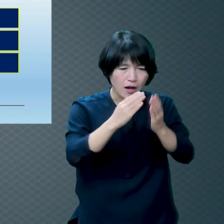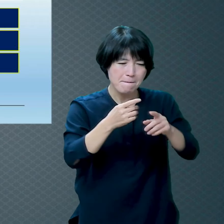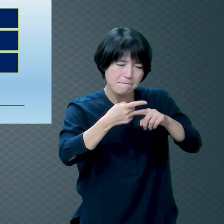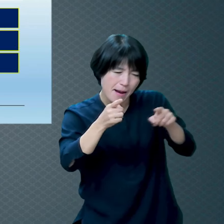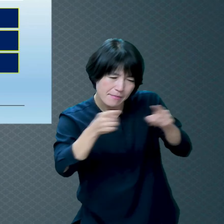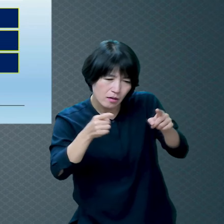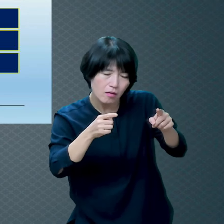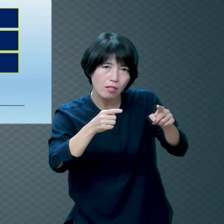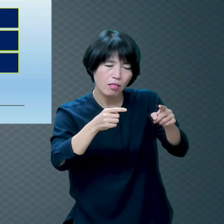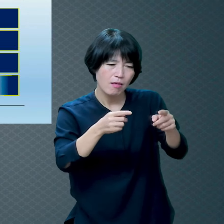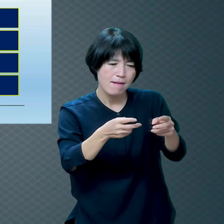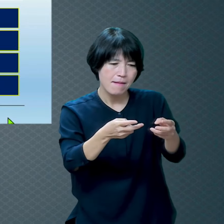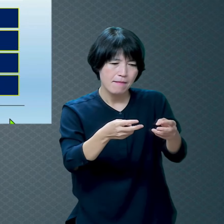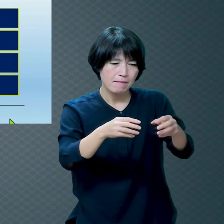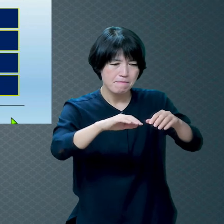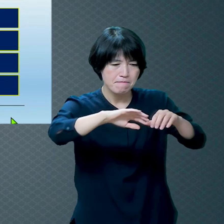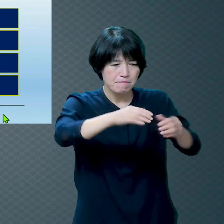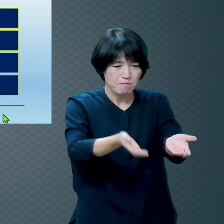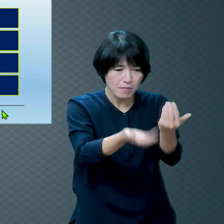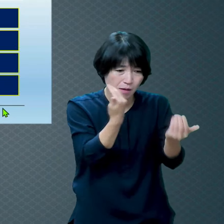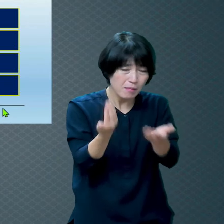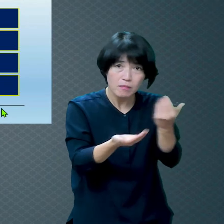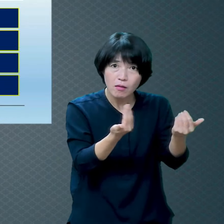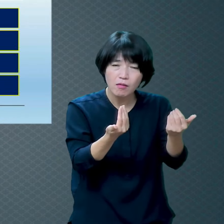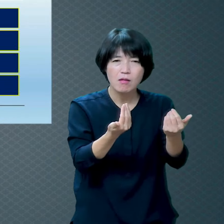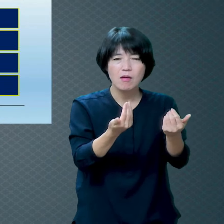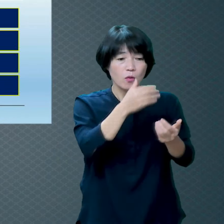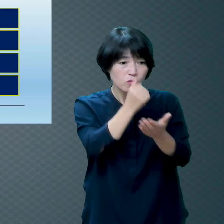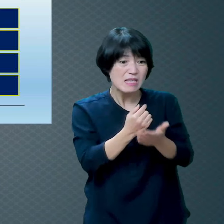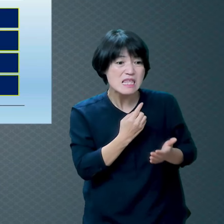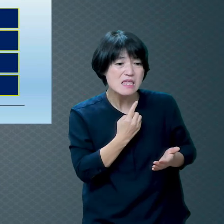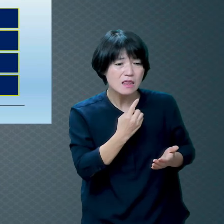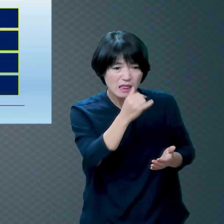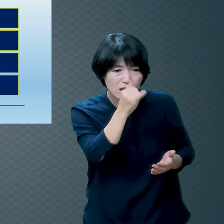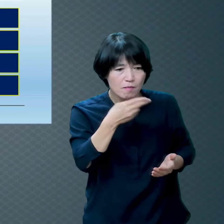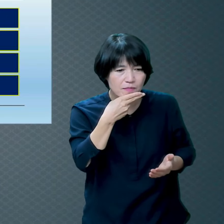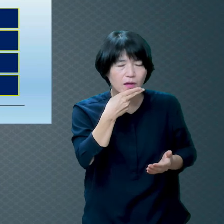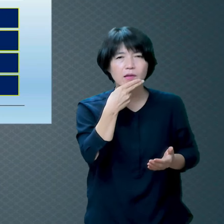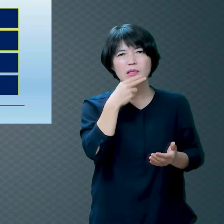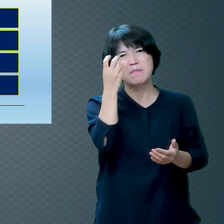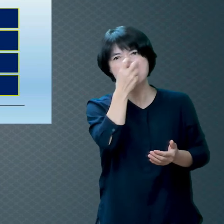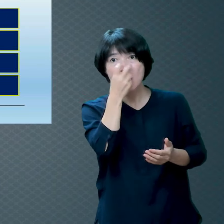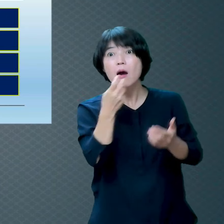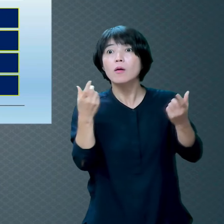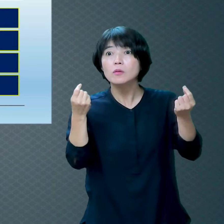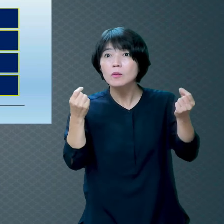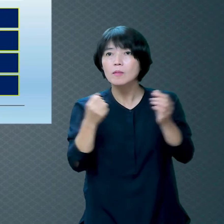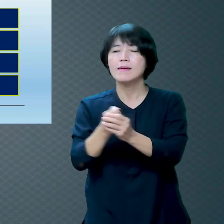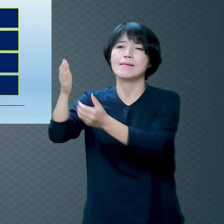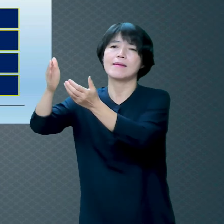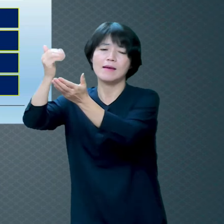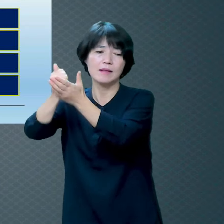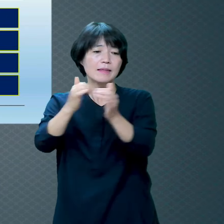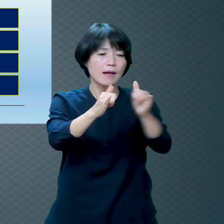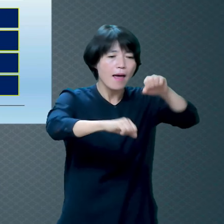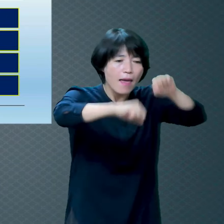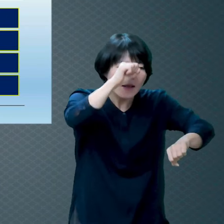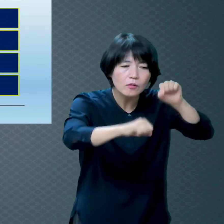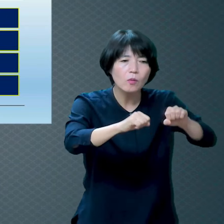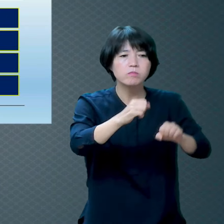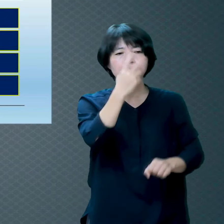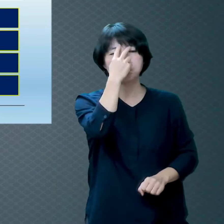그 얘기에요 거기에다가 하나님은 사람을 상관치 않으시는 게 아니라